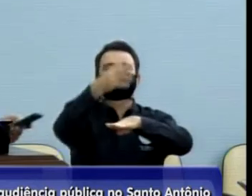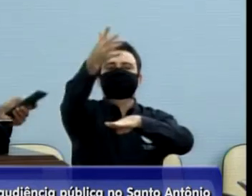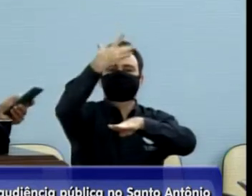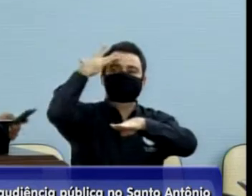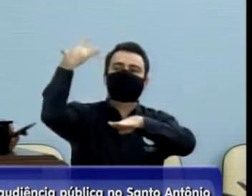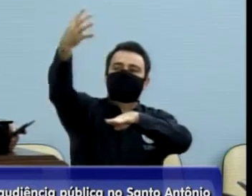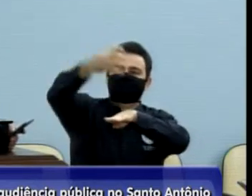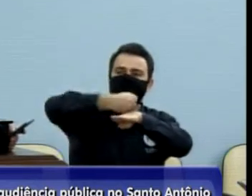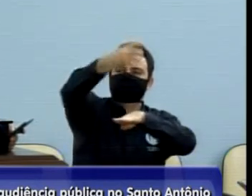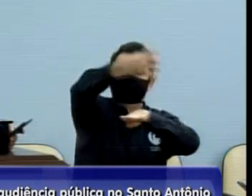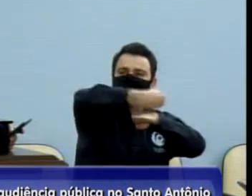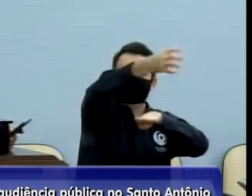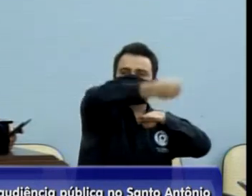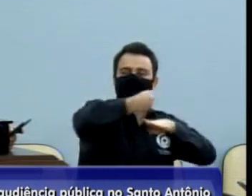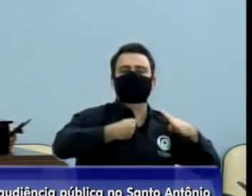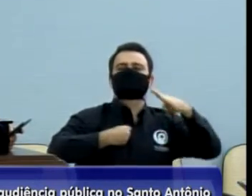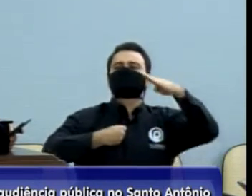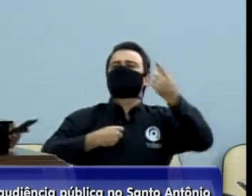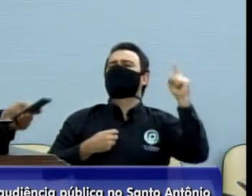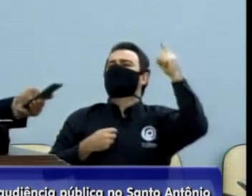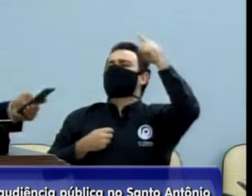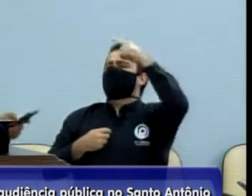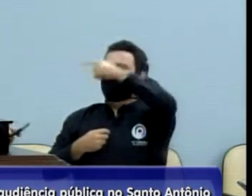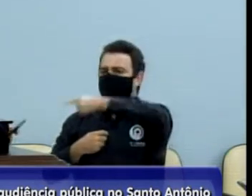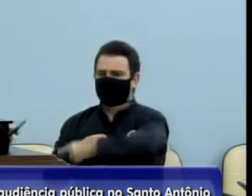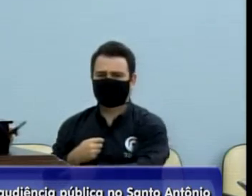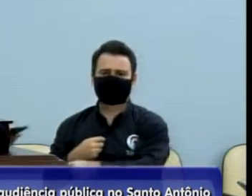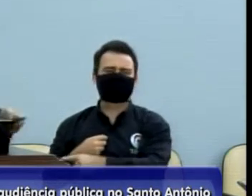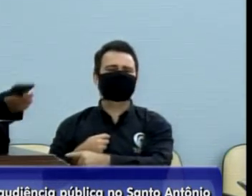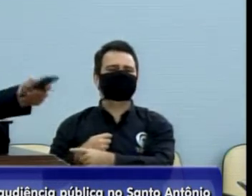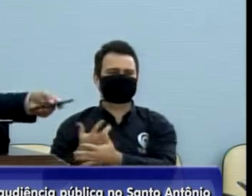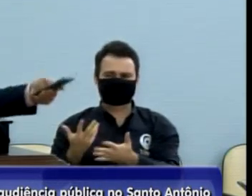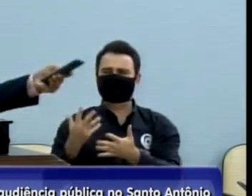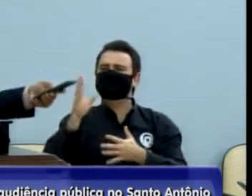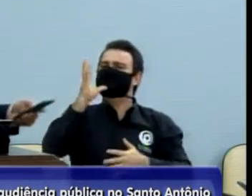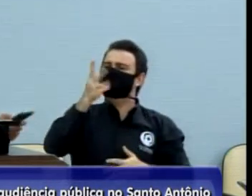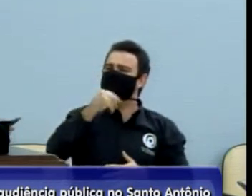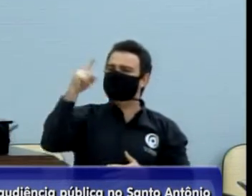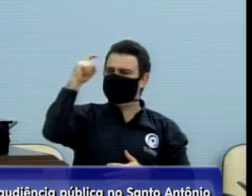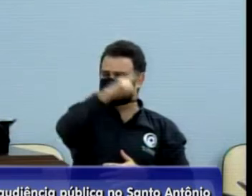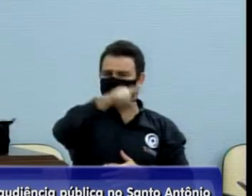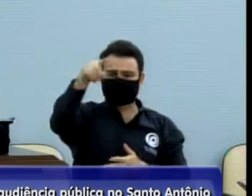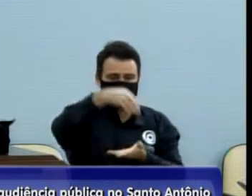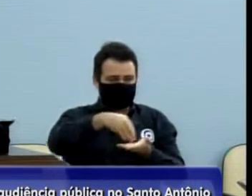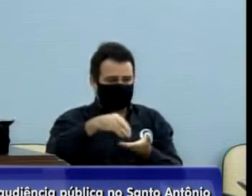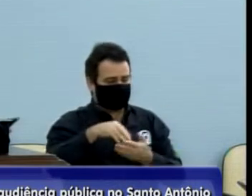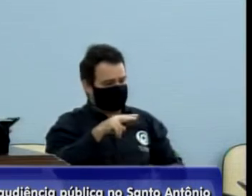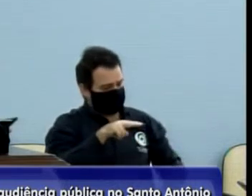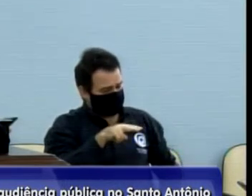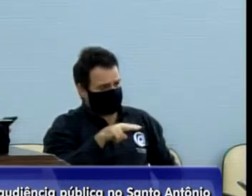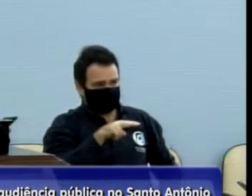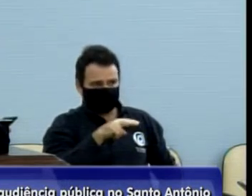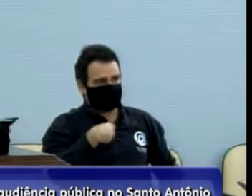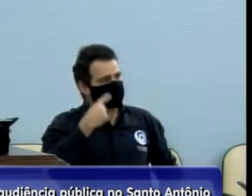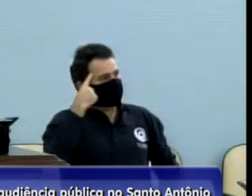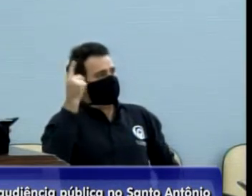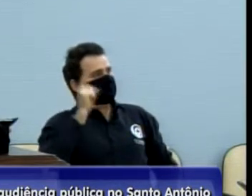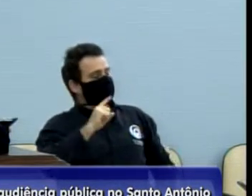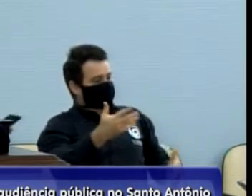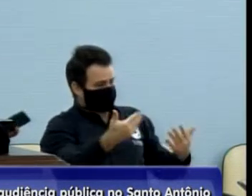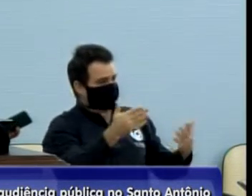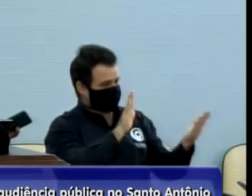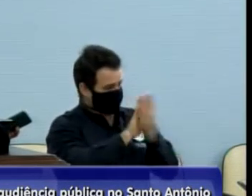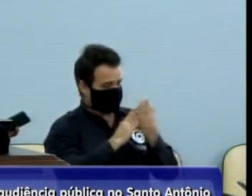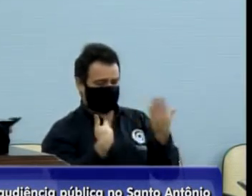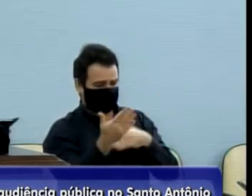colocando todos os problemas, vereador Odélio, e o secretário ouvindo e dizendo, olha, eu estou à disposição lá para tentarmos resolver, para